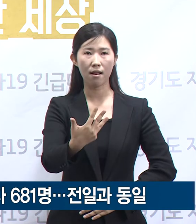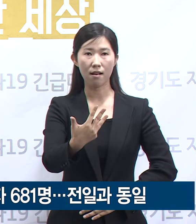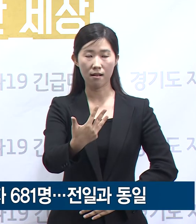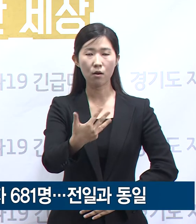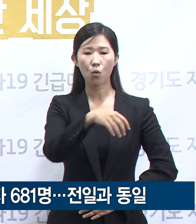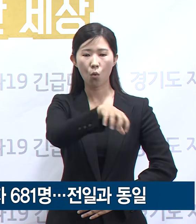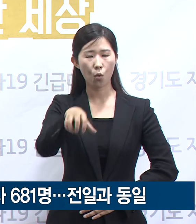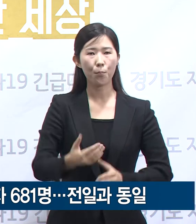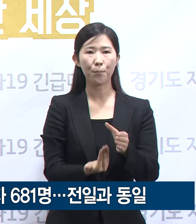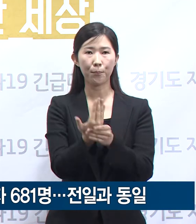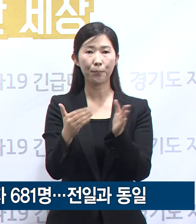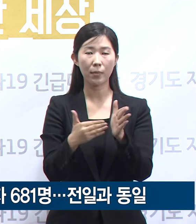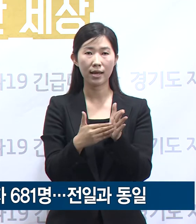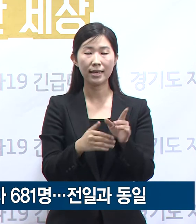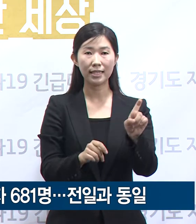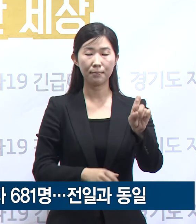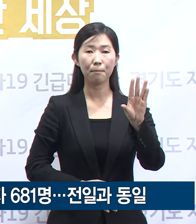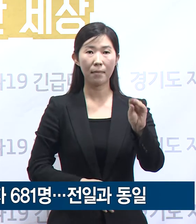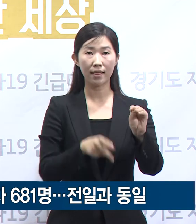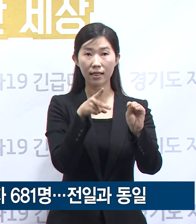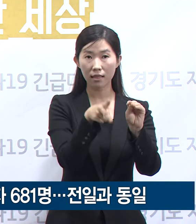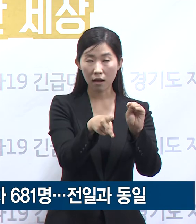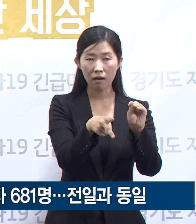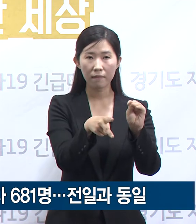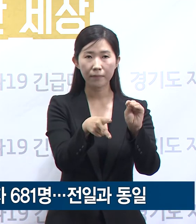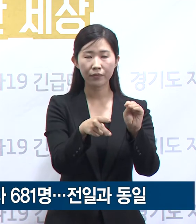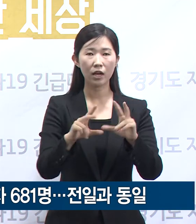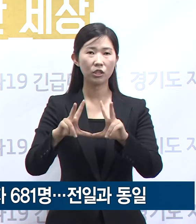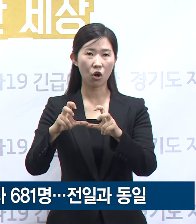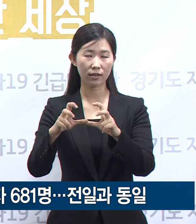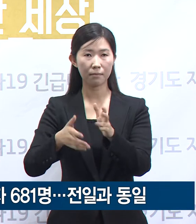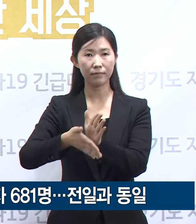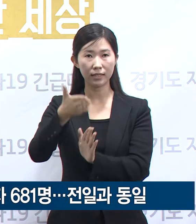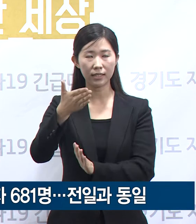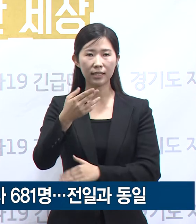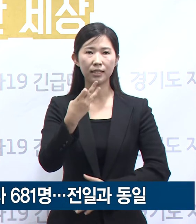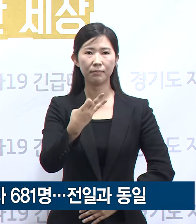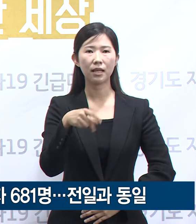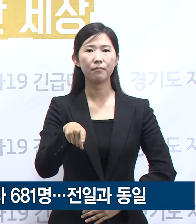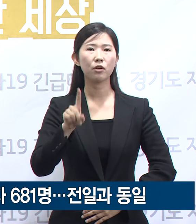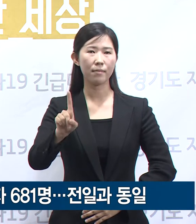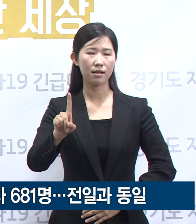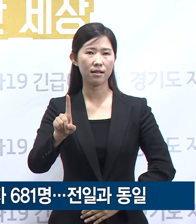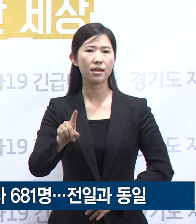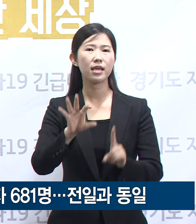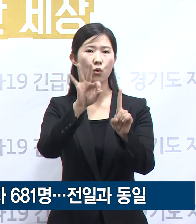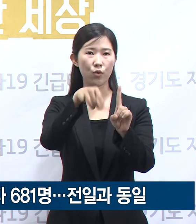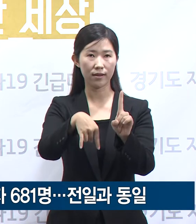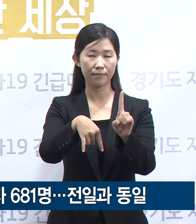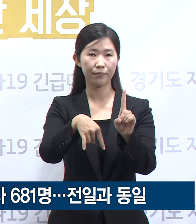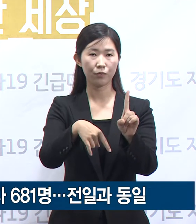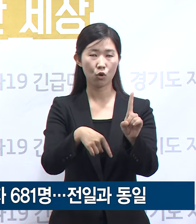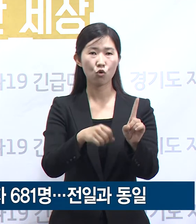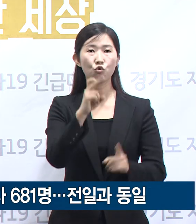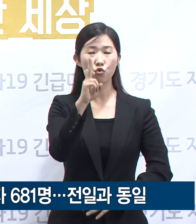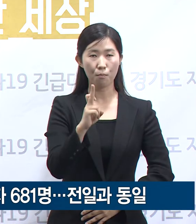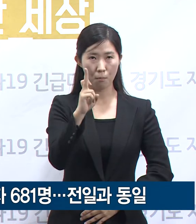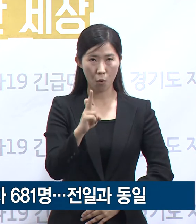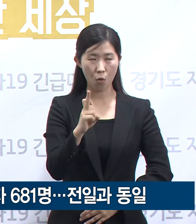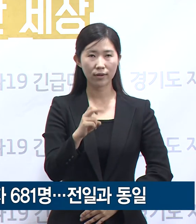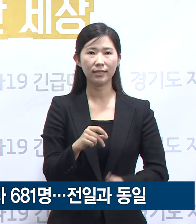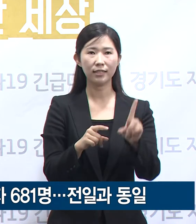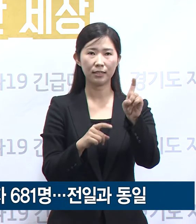인구 10만 명당 확진자 발생 수는 성남시가 13.1명으로 가장 높고 다음 군포시 11